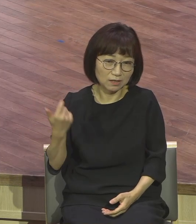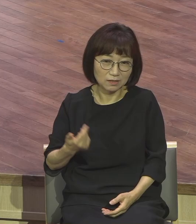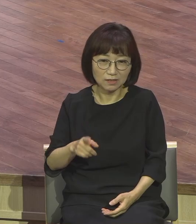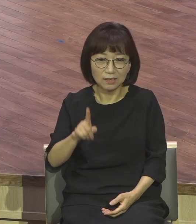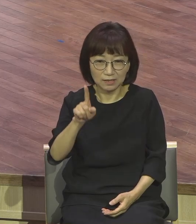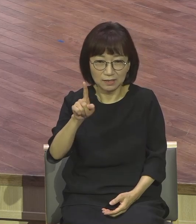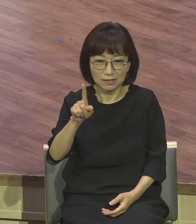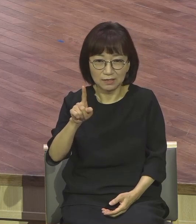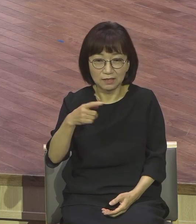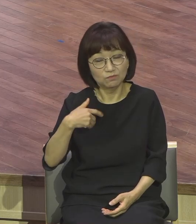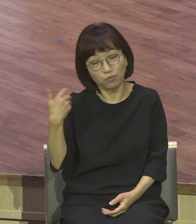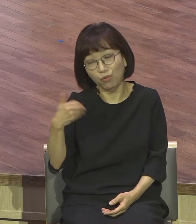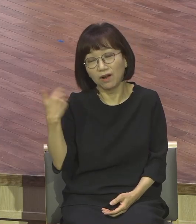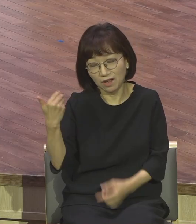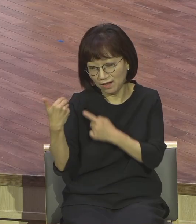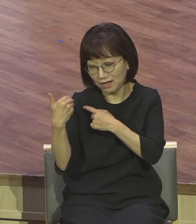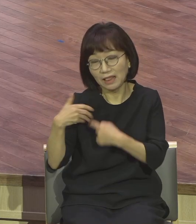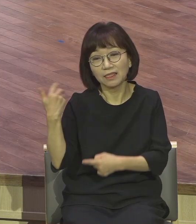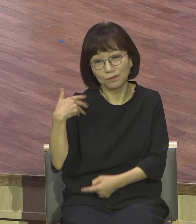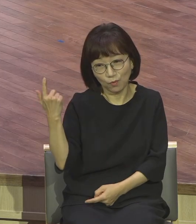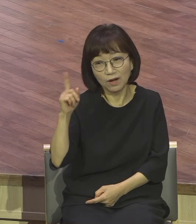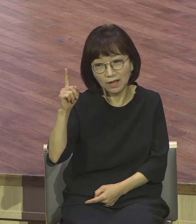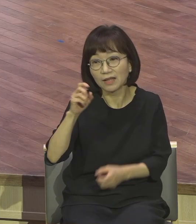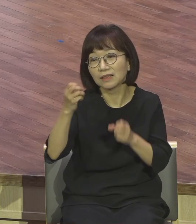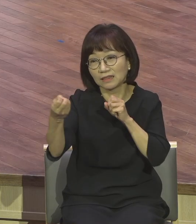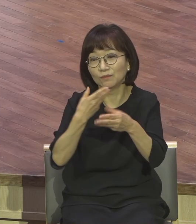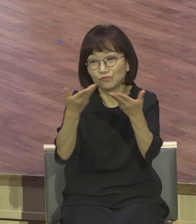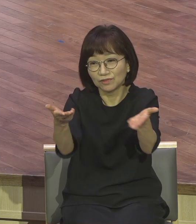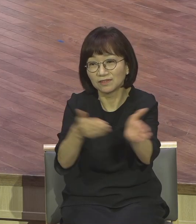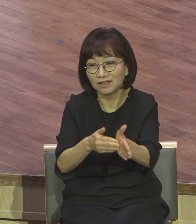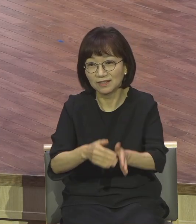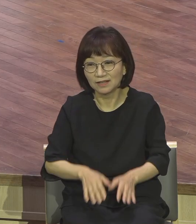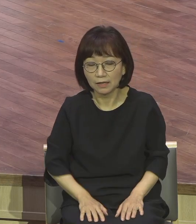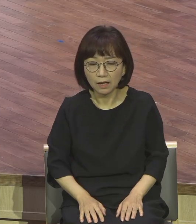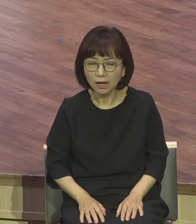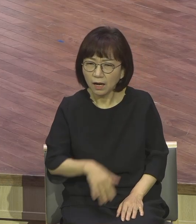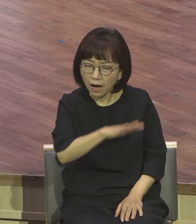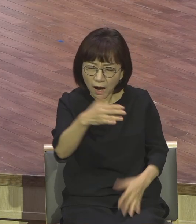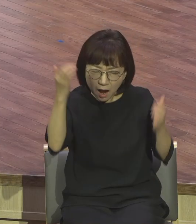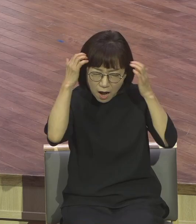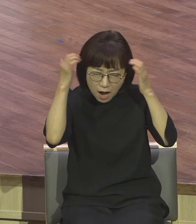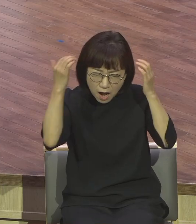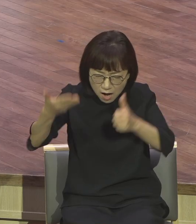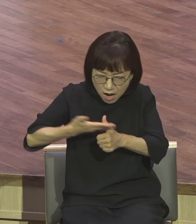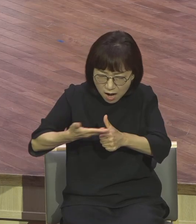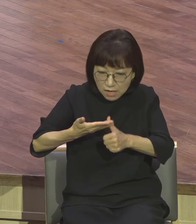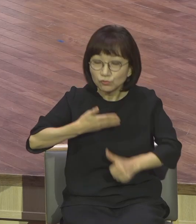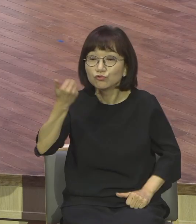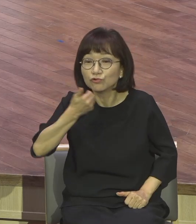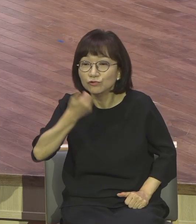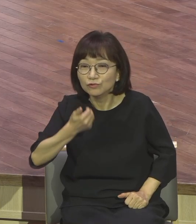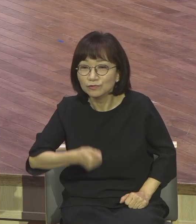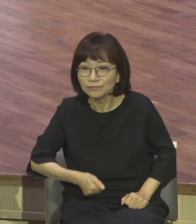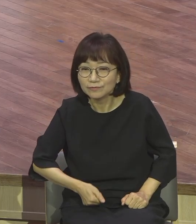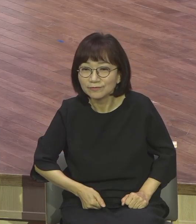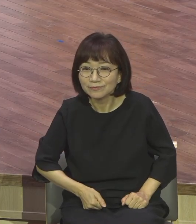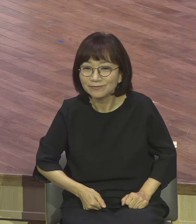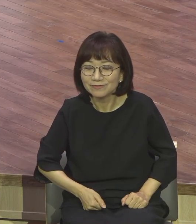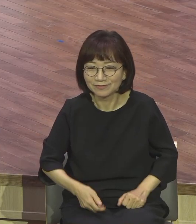이런 문제를 일으킨 원인 제공자가 누구예요. 여기서 빠져나온 길이 뭐냐.